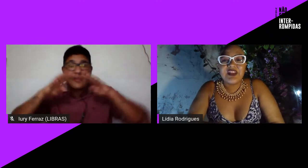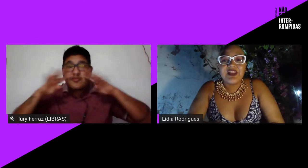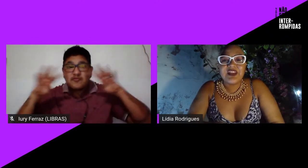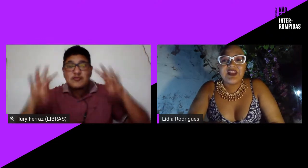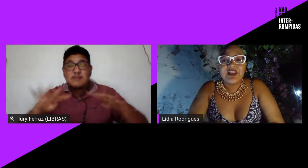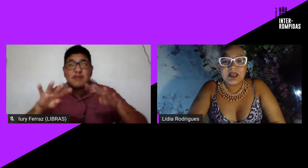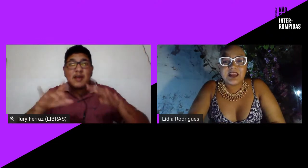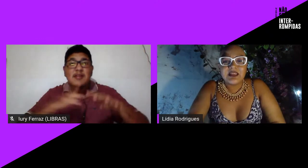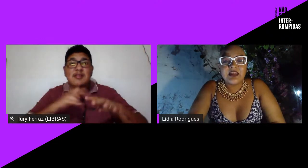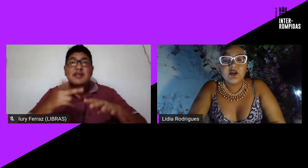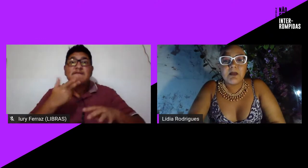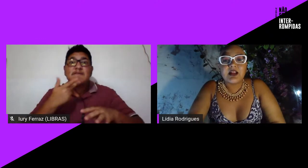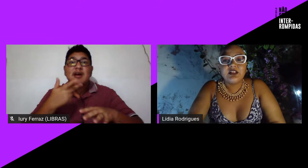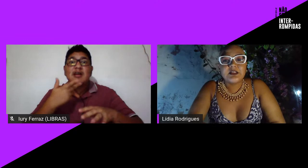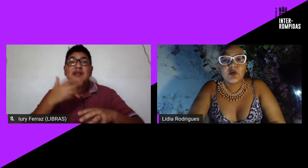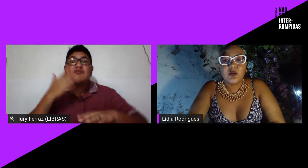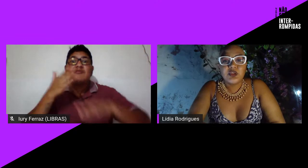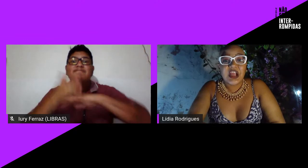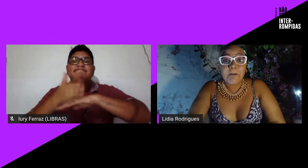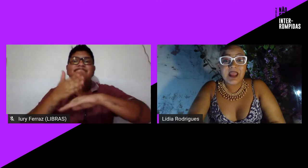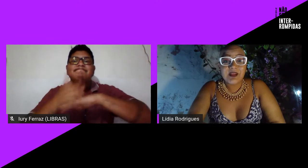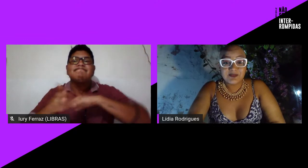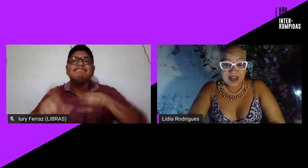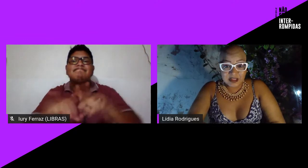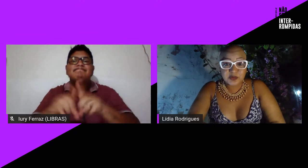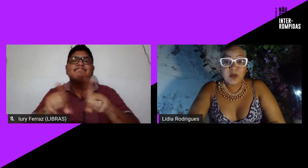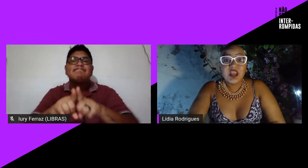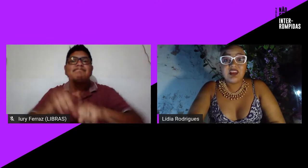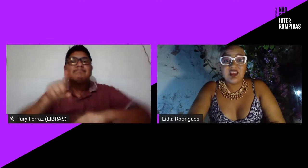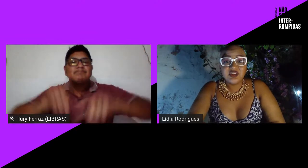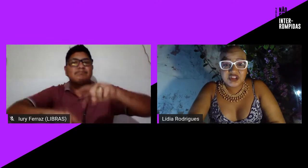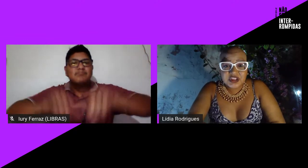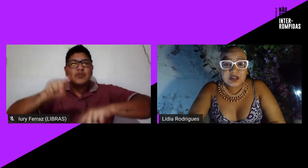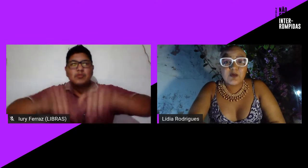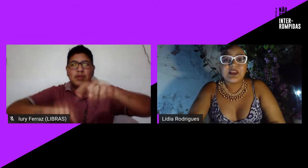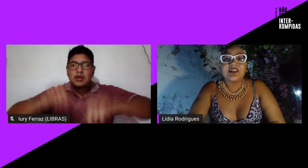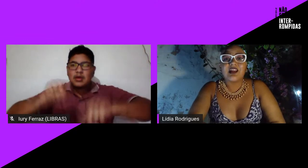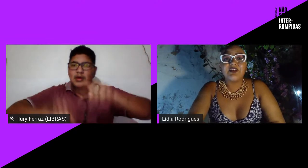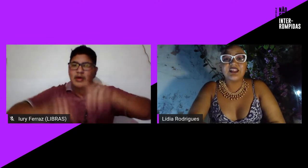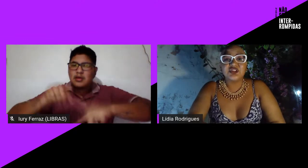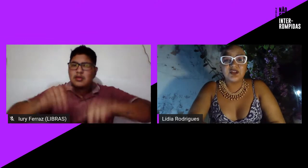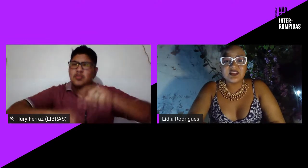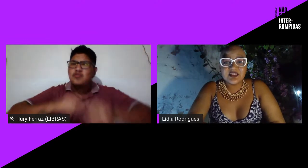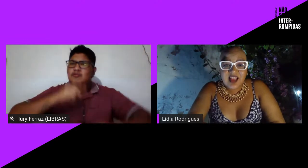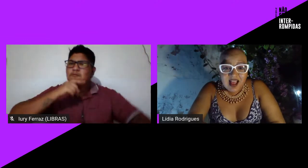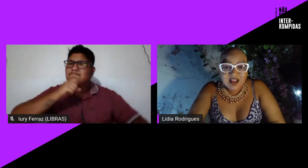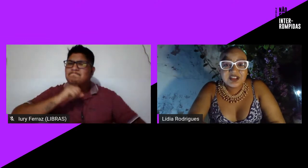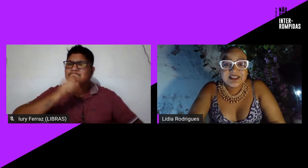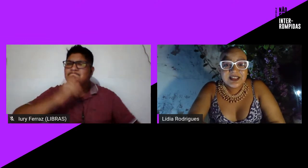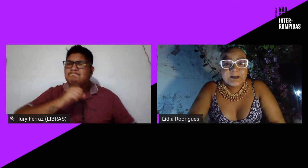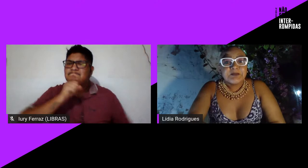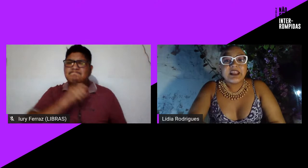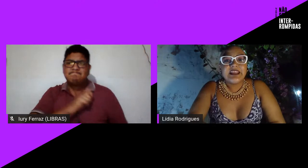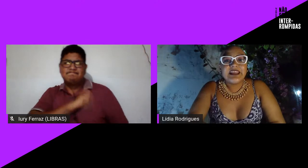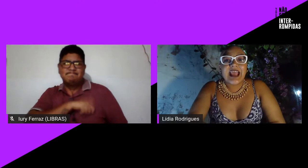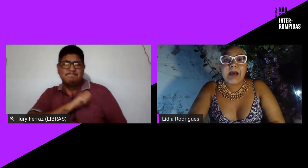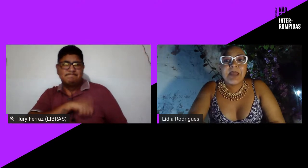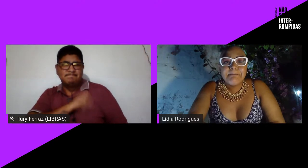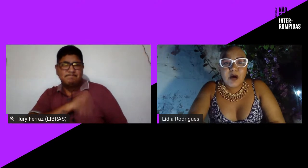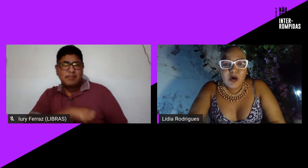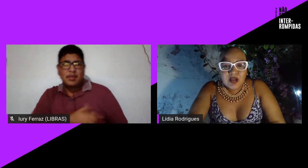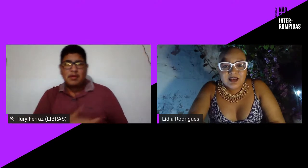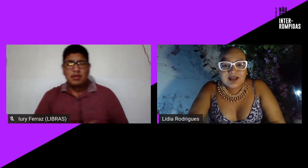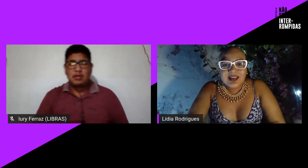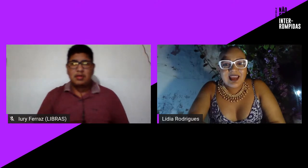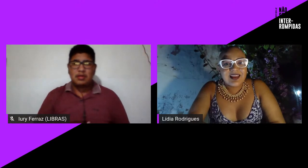intervenção também em um mecanismo colonial perverso e antigo que atravessa as nossas carnes e